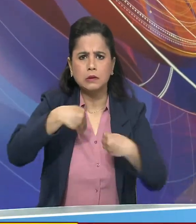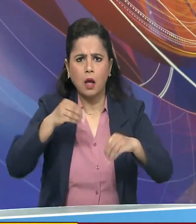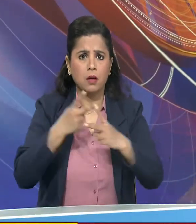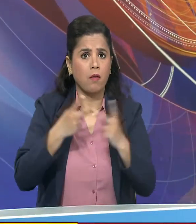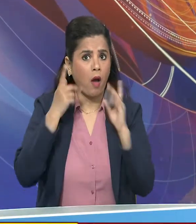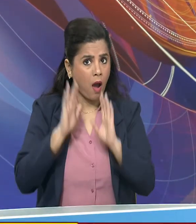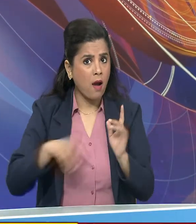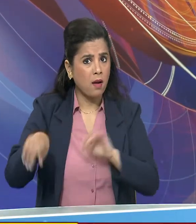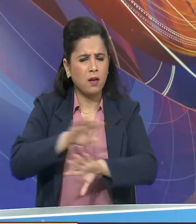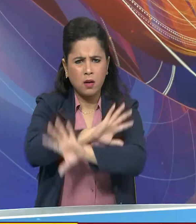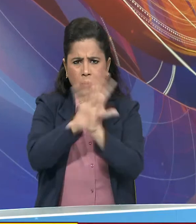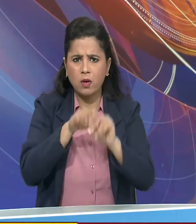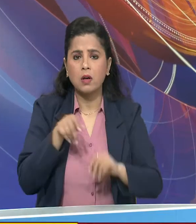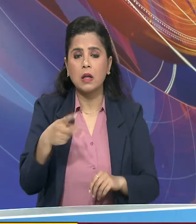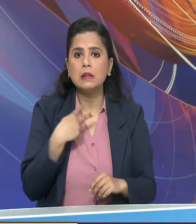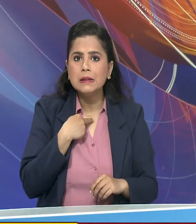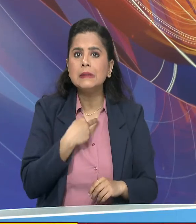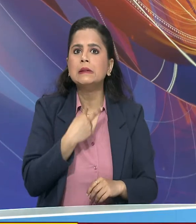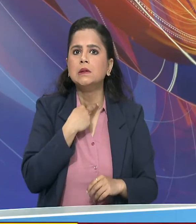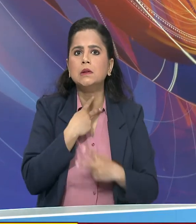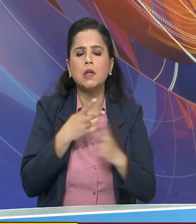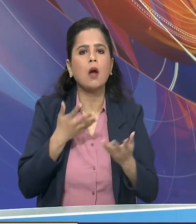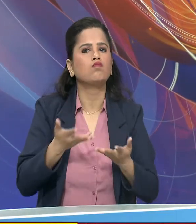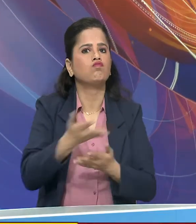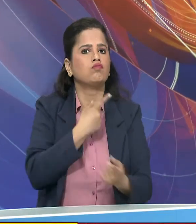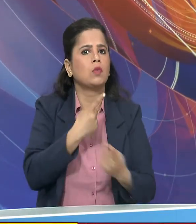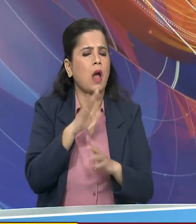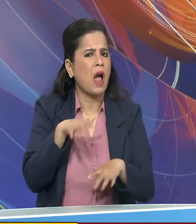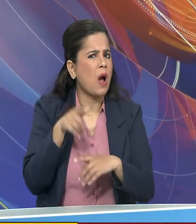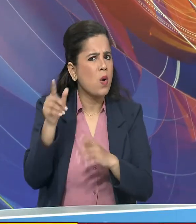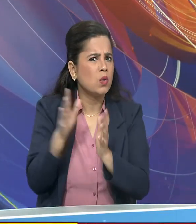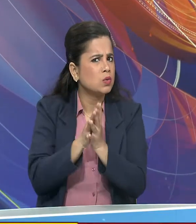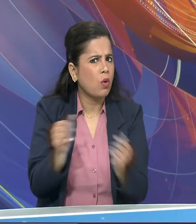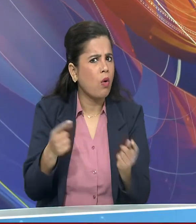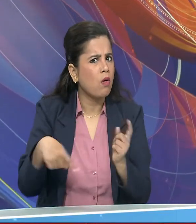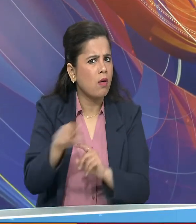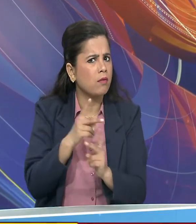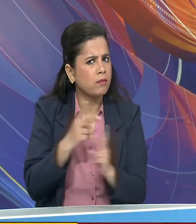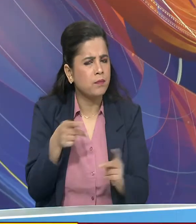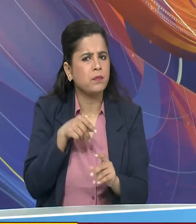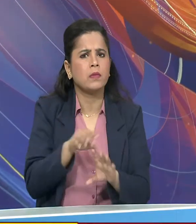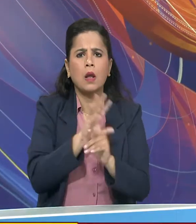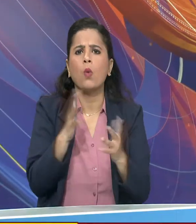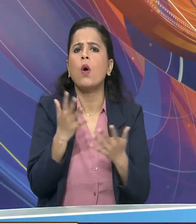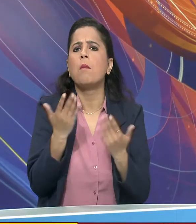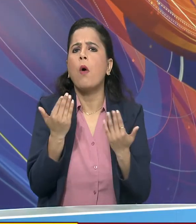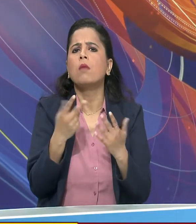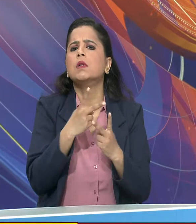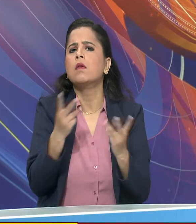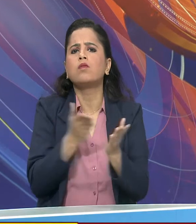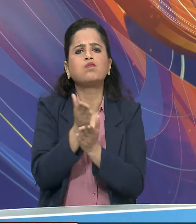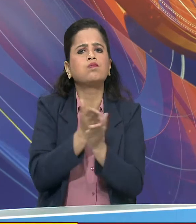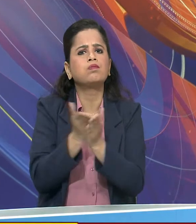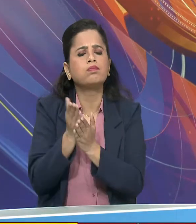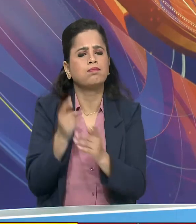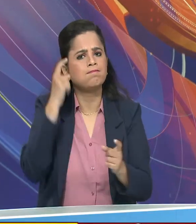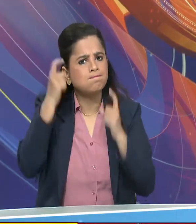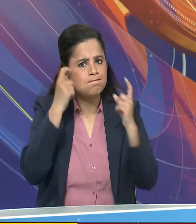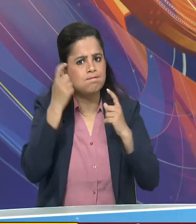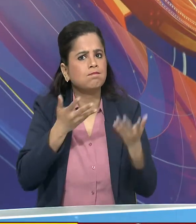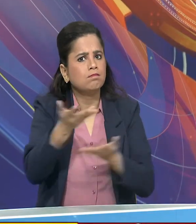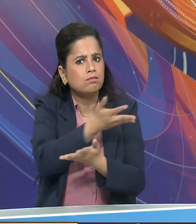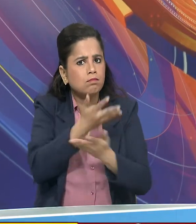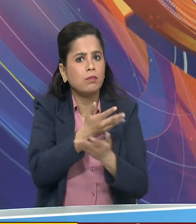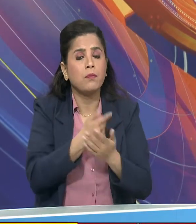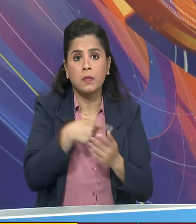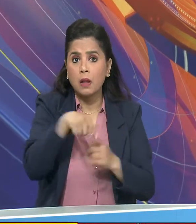तमाम खत्रे हैं उस पर चर्चा की और इन खत्रों से निपटने के लिए संभावनाओं पर भी विचार विमर्श किया गया उन्होंने